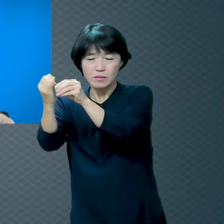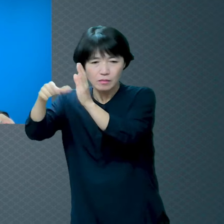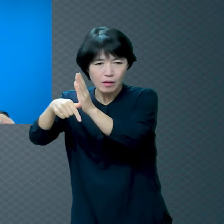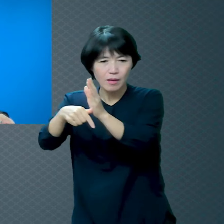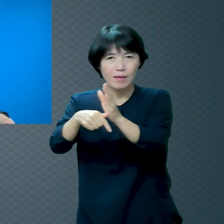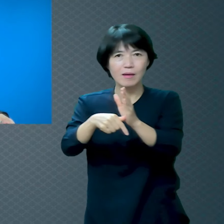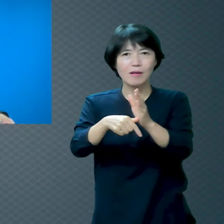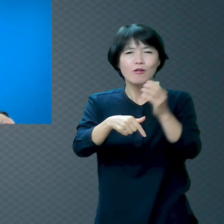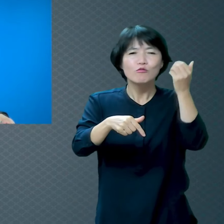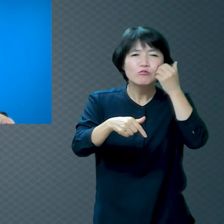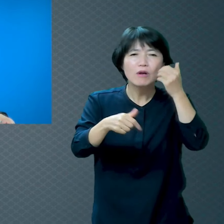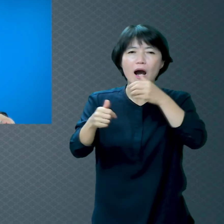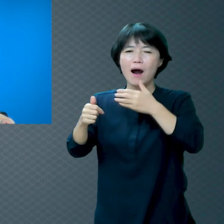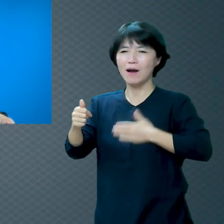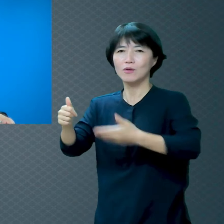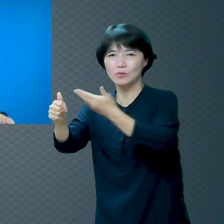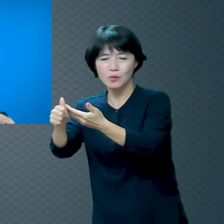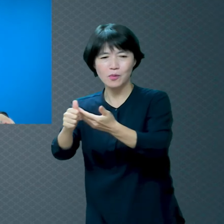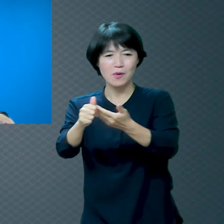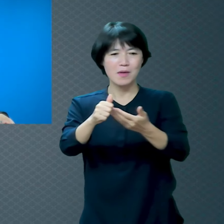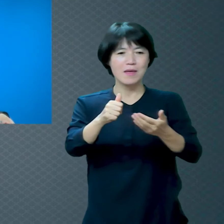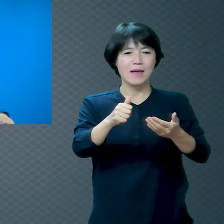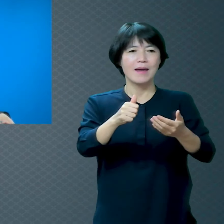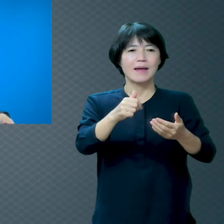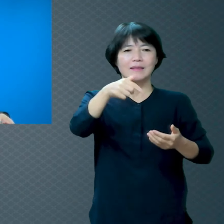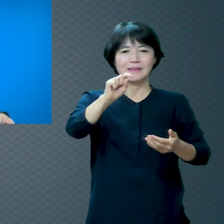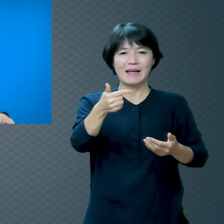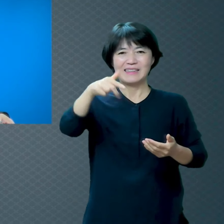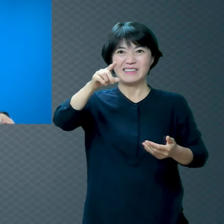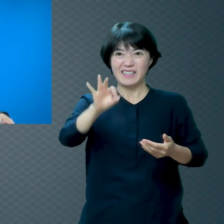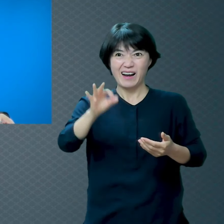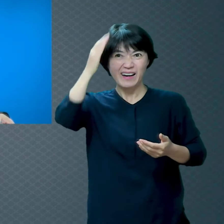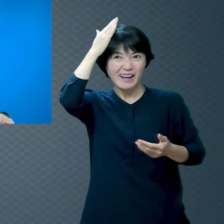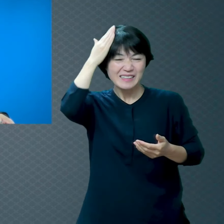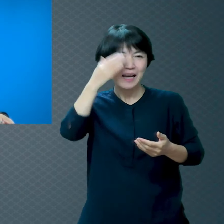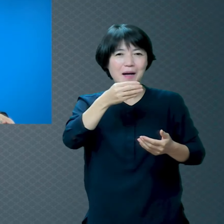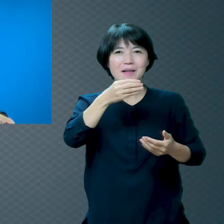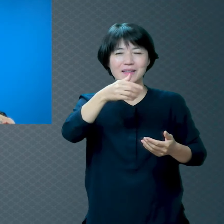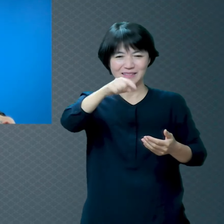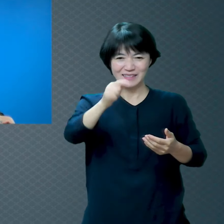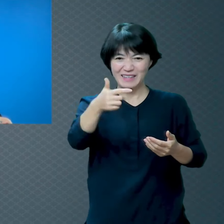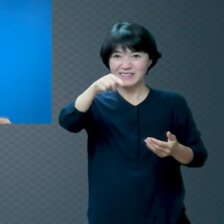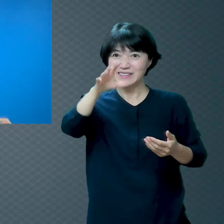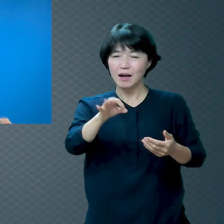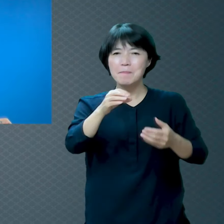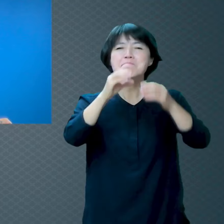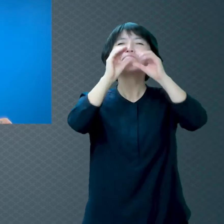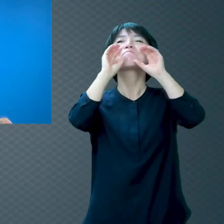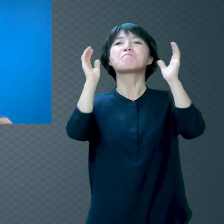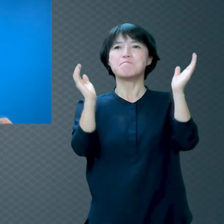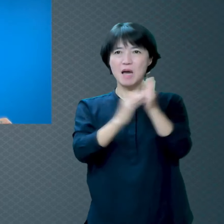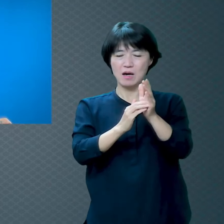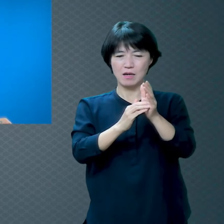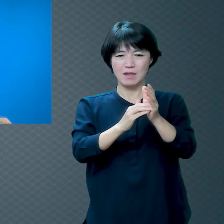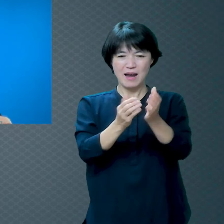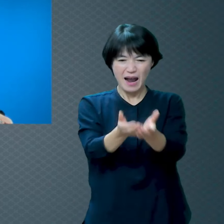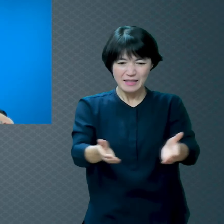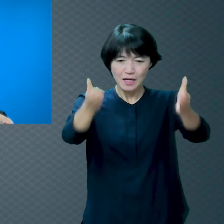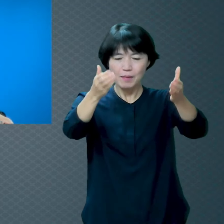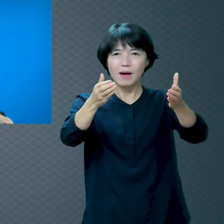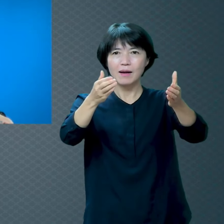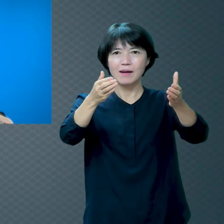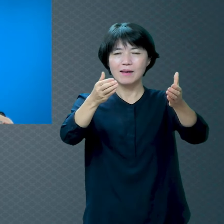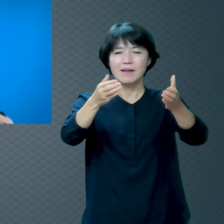먹고 막 뛰면 애가 떨어진다 누가 그러더래요 그래가지고 간장을 한 사발 먹고